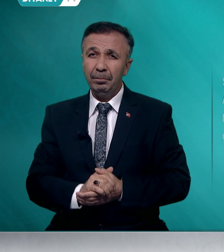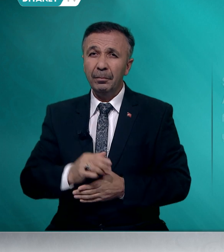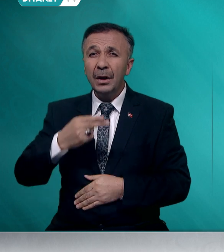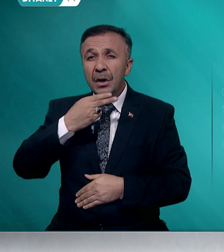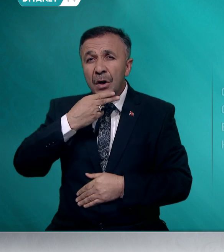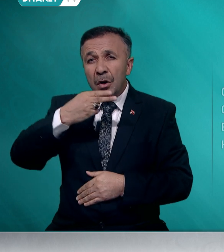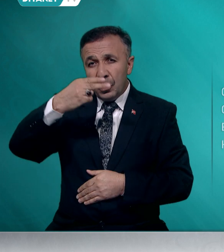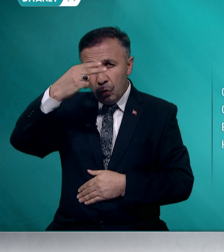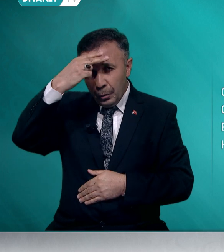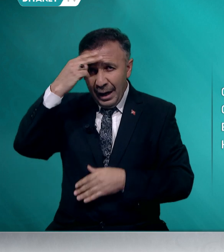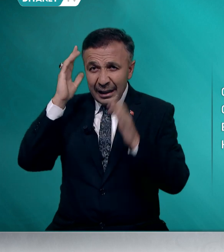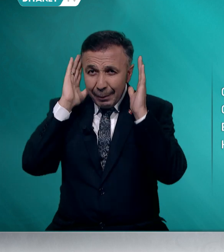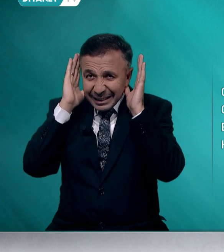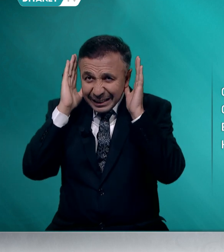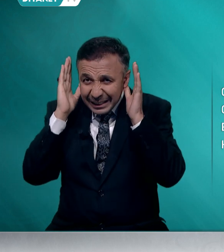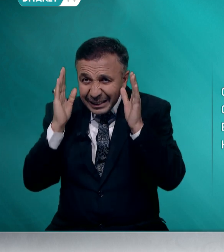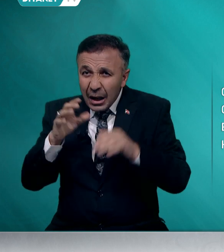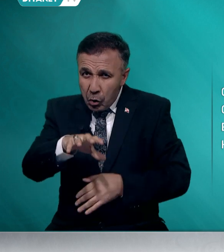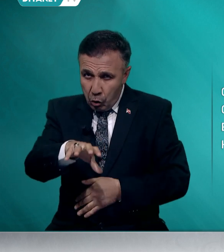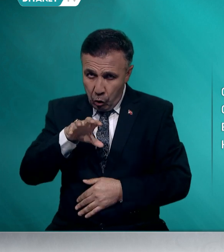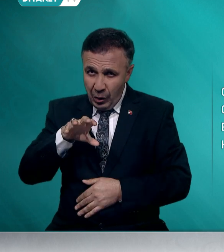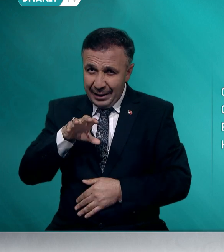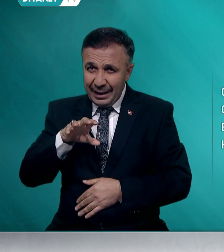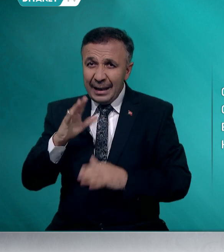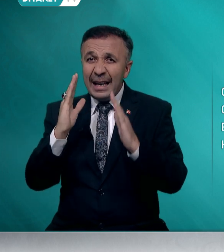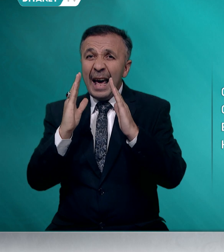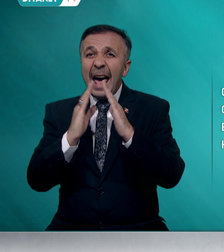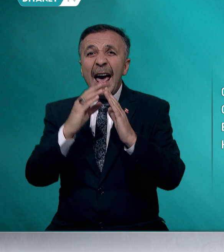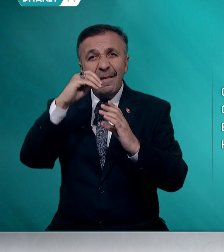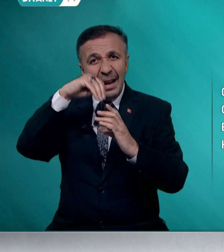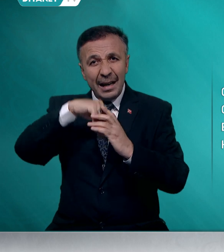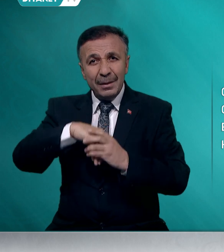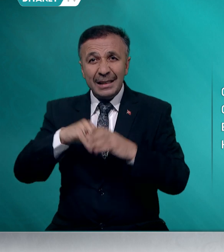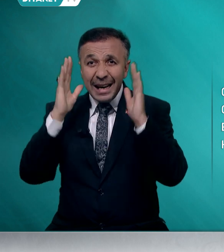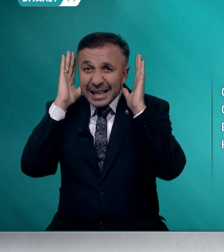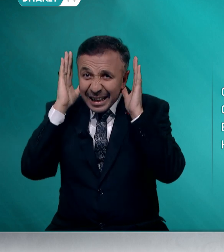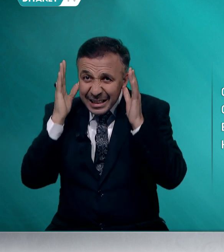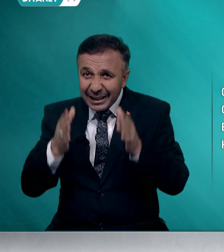Cuma namazının sünnetini evlerimizde kılacağız.